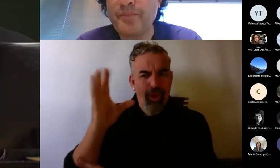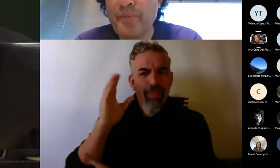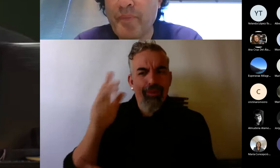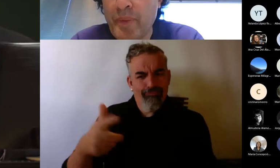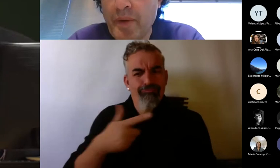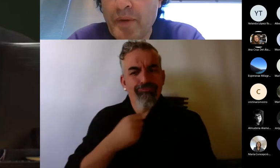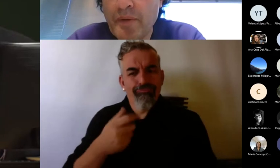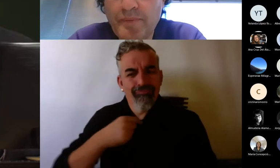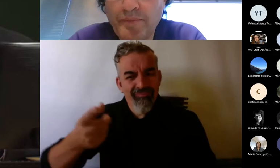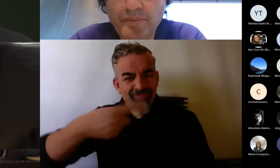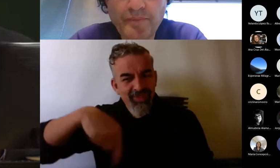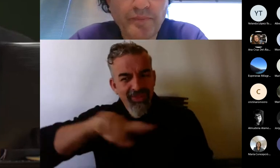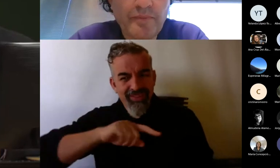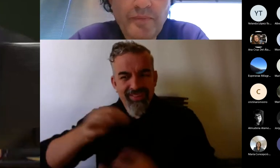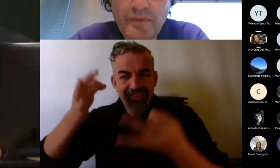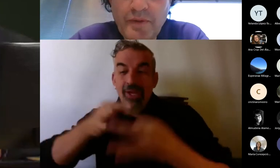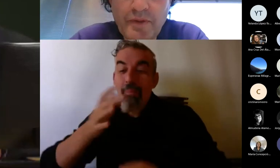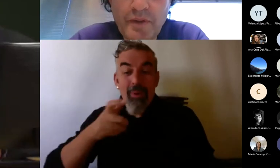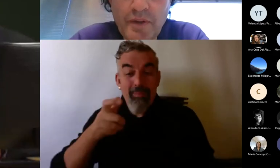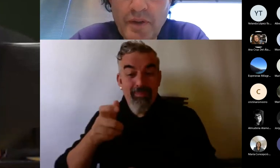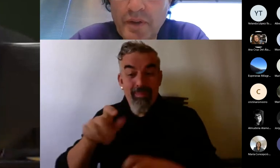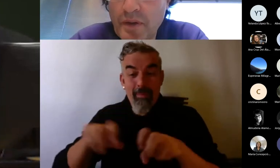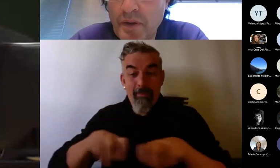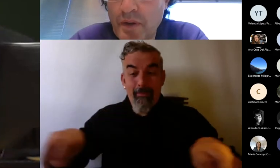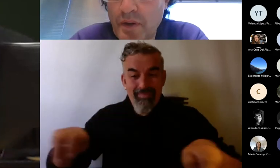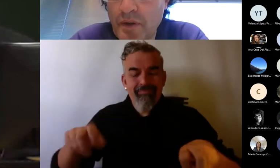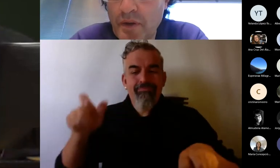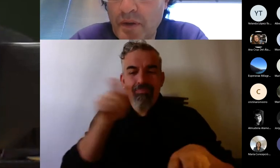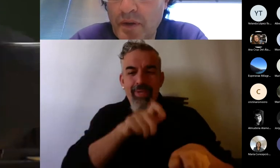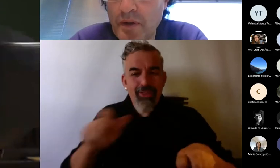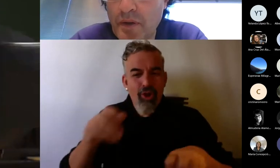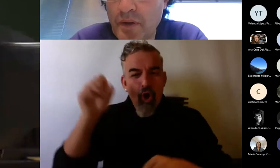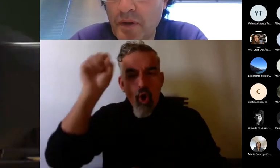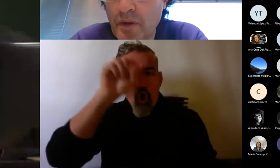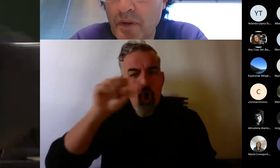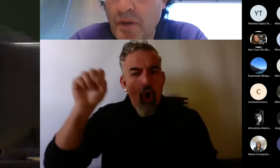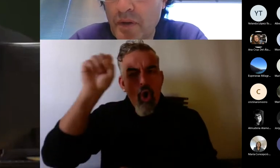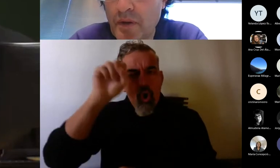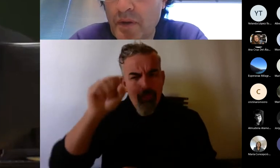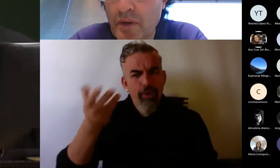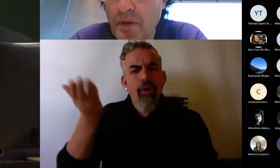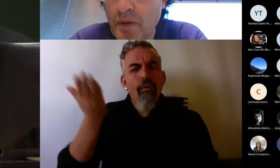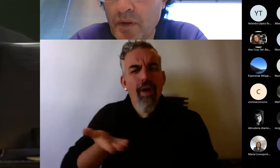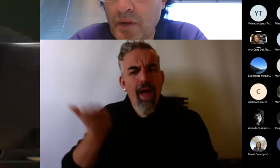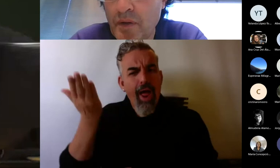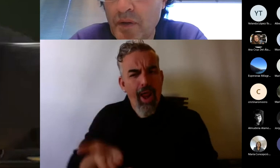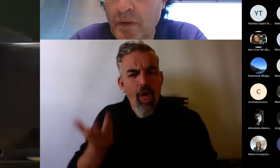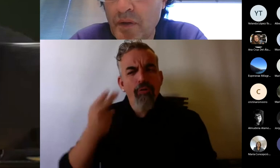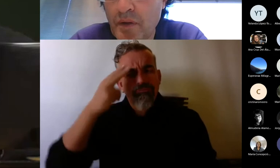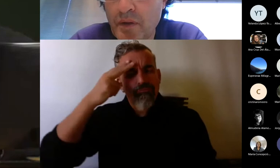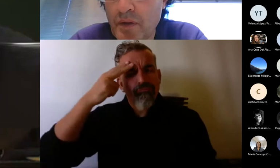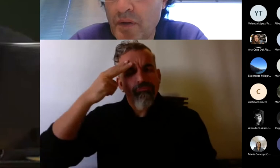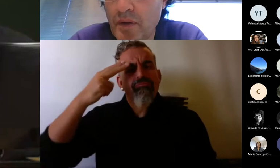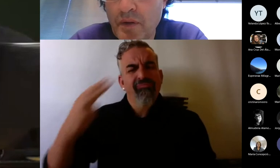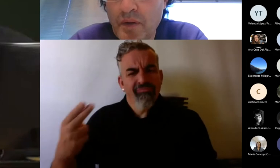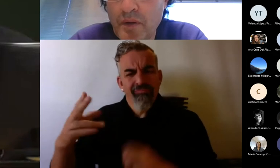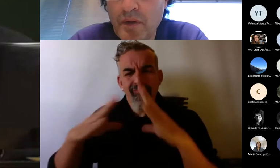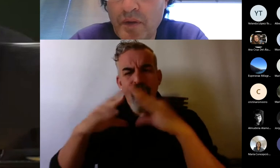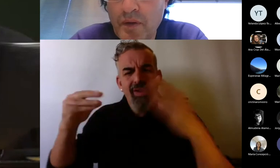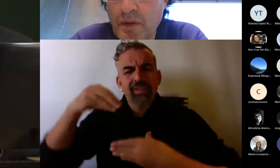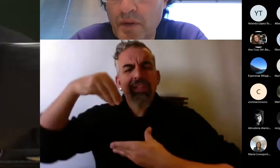personas que su opinión es muy valorada y es muy respetada normalmente en la universidad.